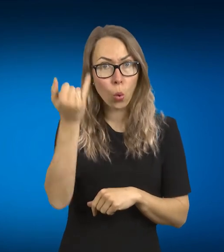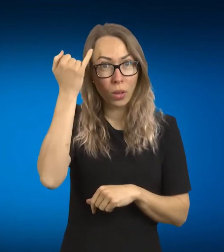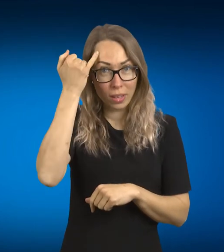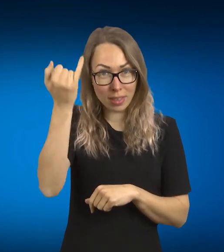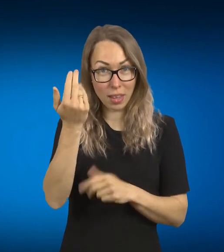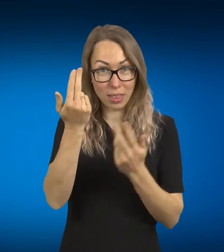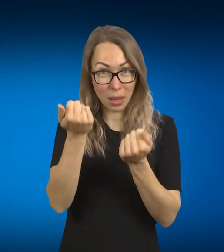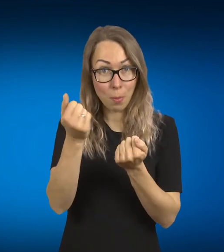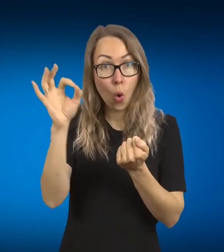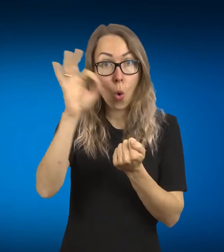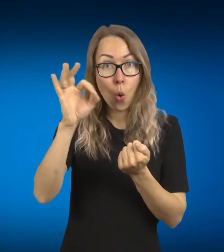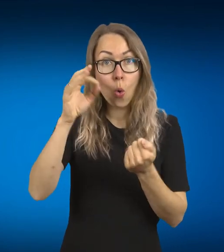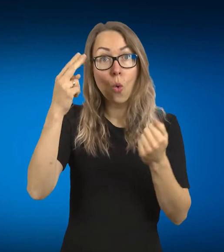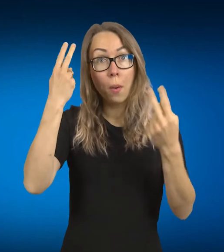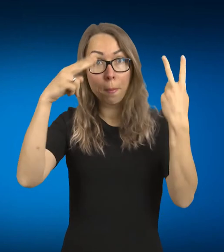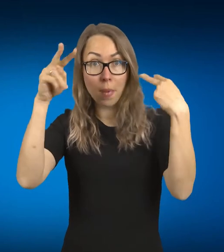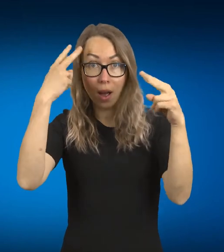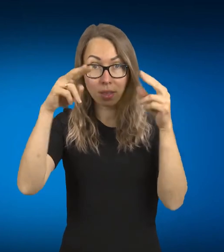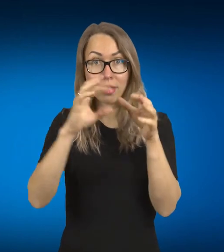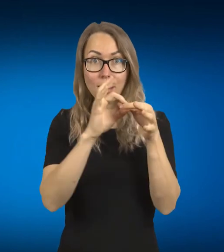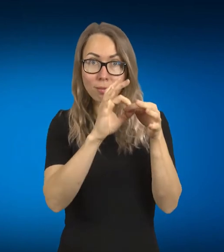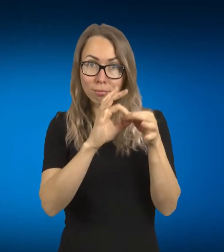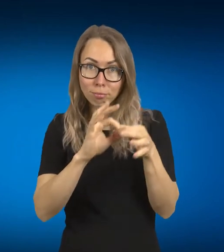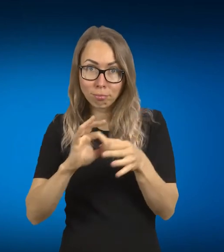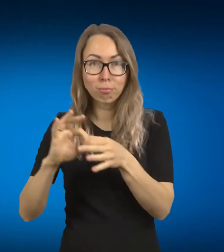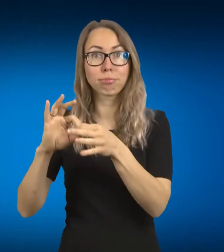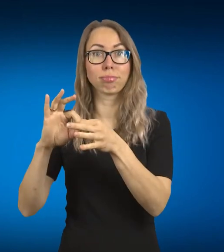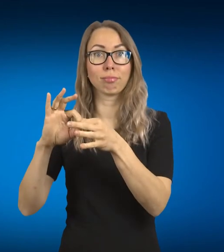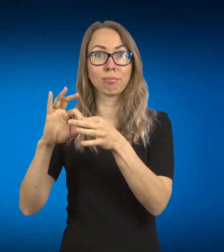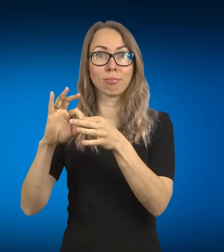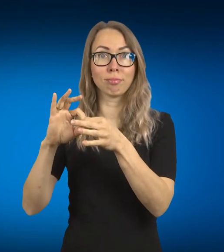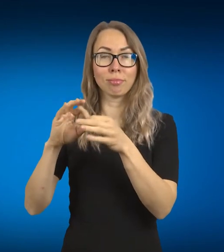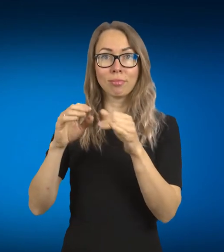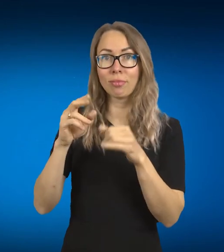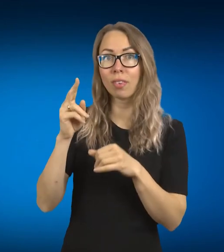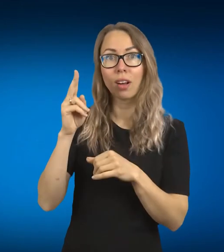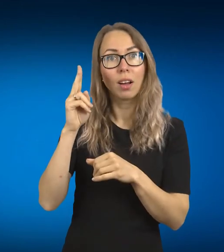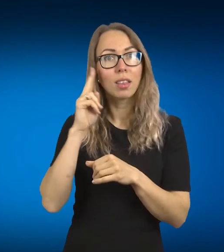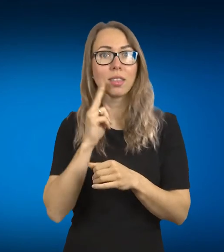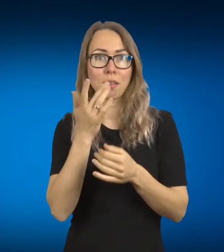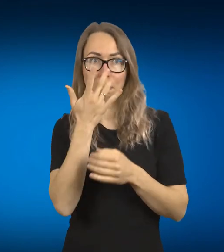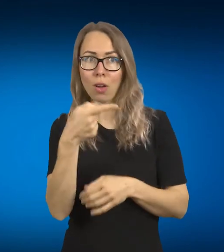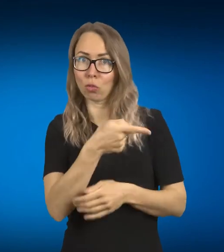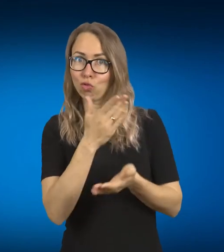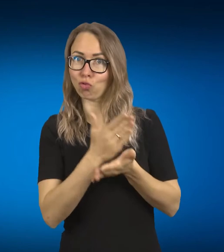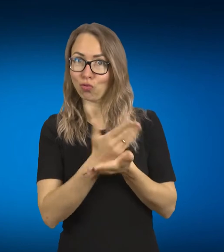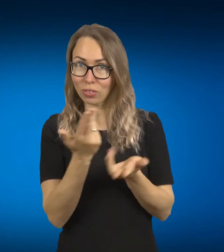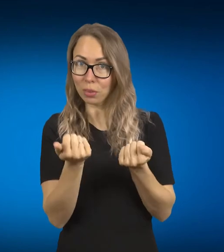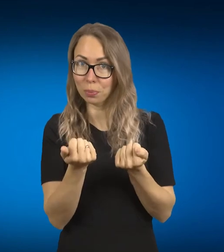madą sklysti tą žinę, ar ne, kitaip tariant, kad mes esame kartu, kitaip tariant dar kalbantį